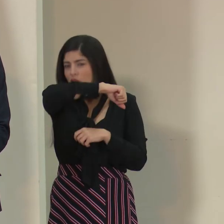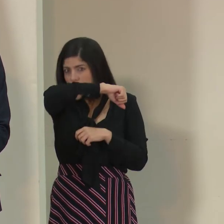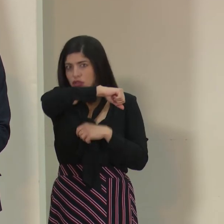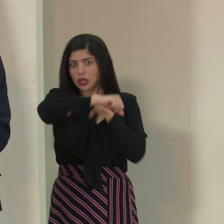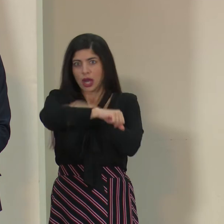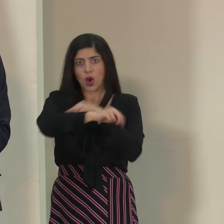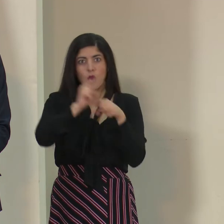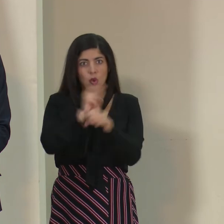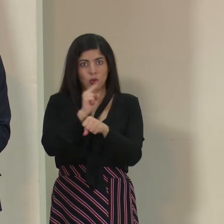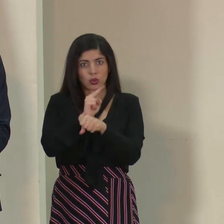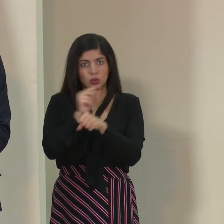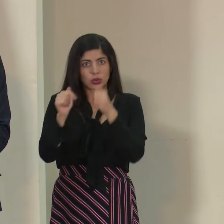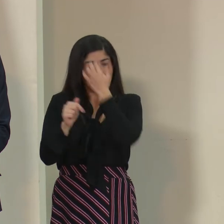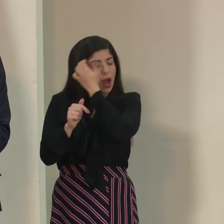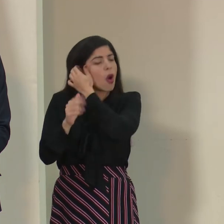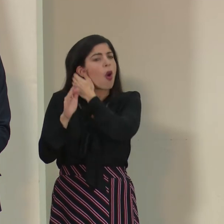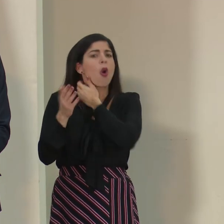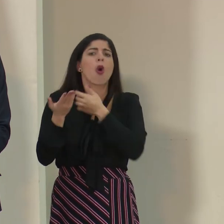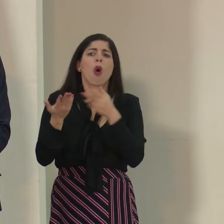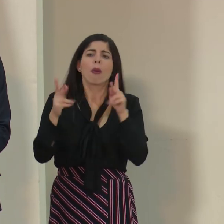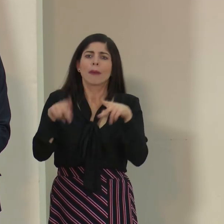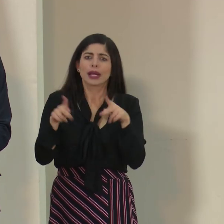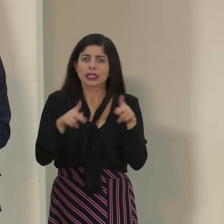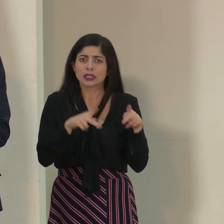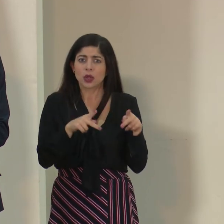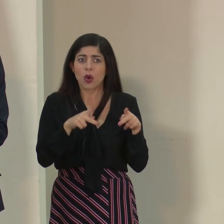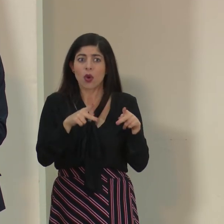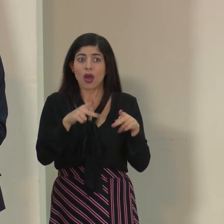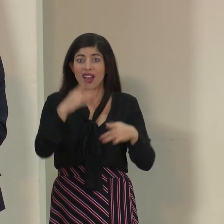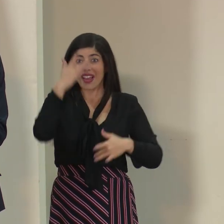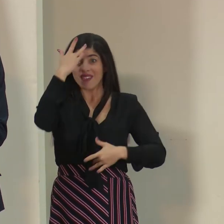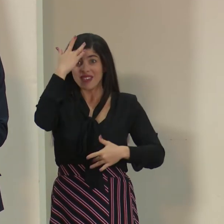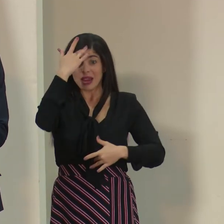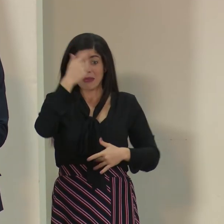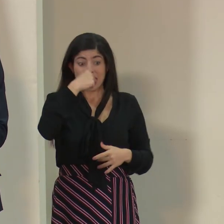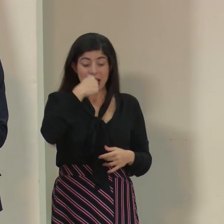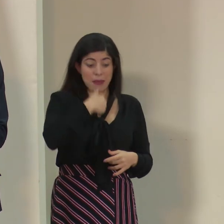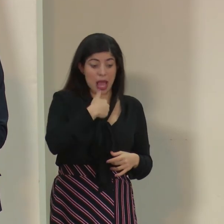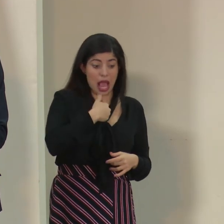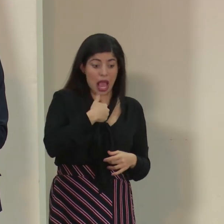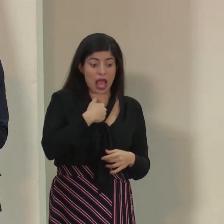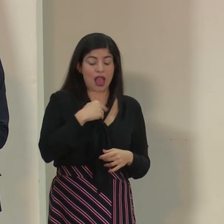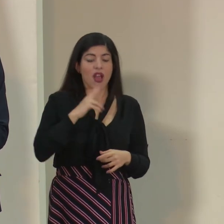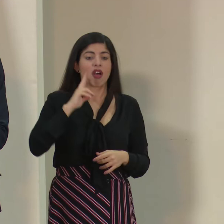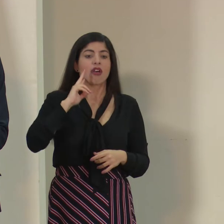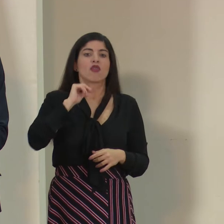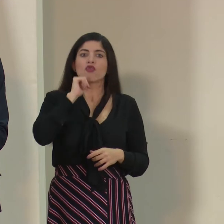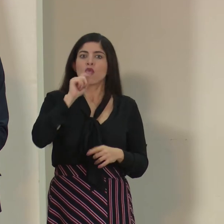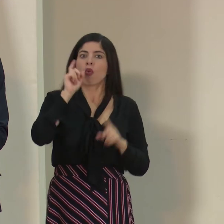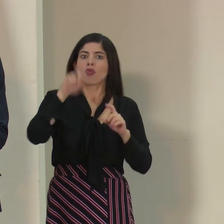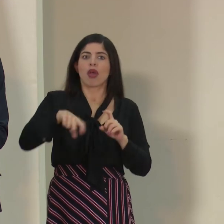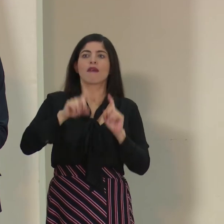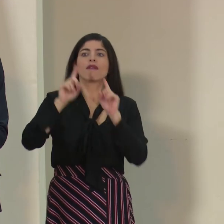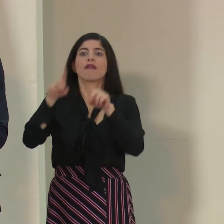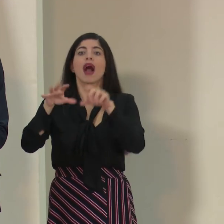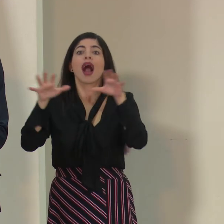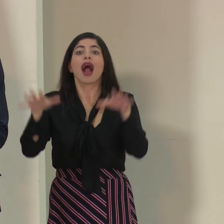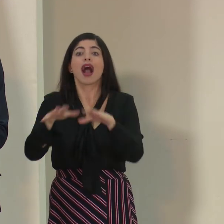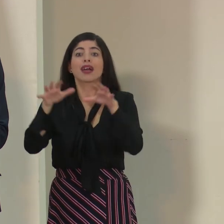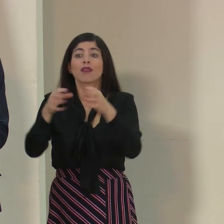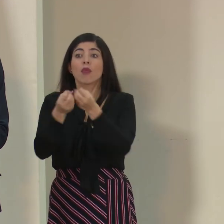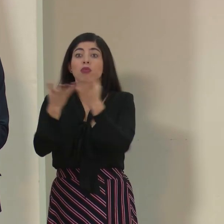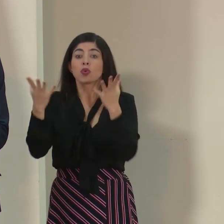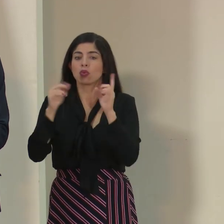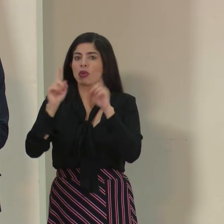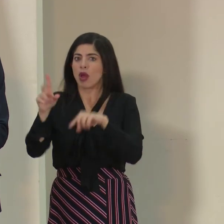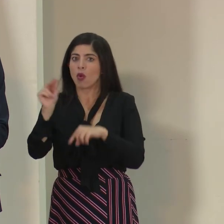cómo la gente está enferma con síntomas respiratorios y no va a actividades masivas, se recupera en la casa,